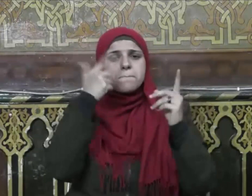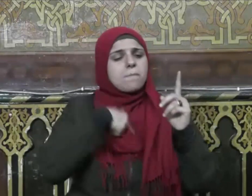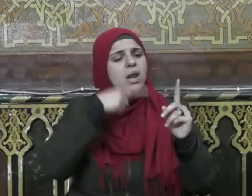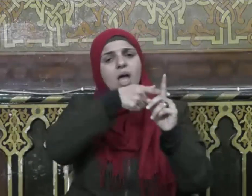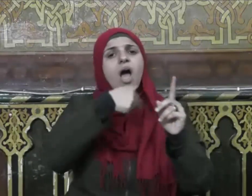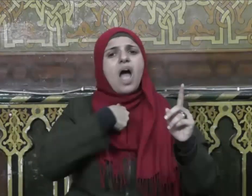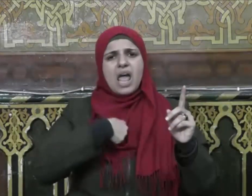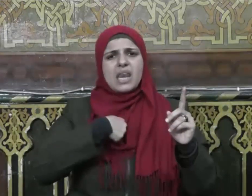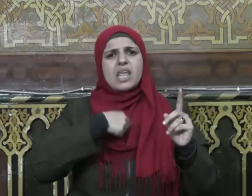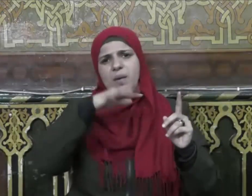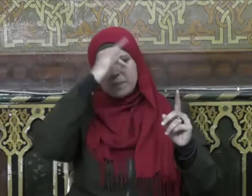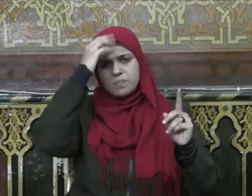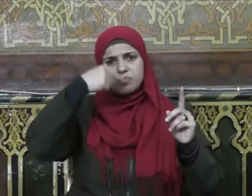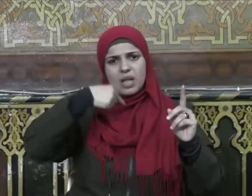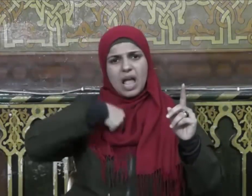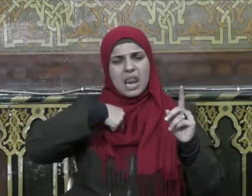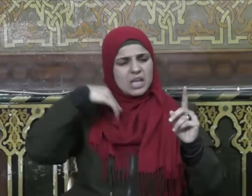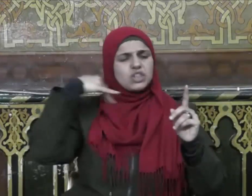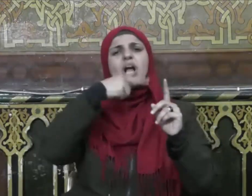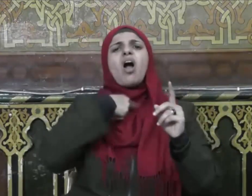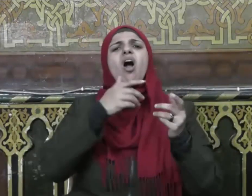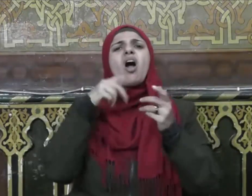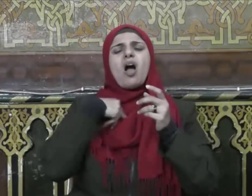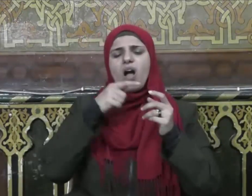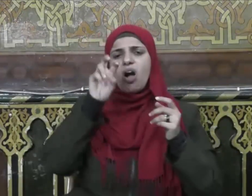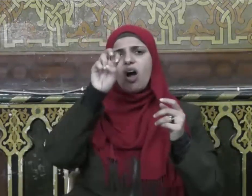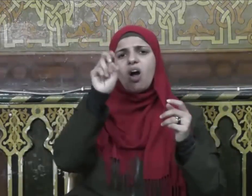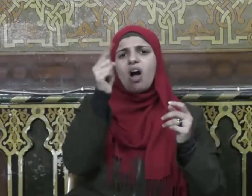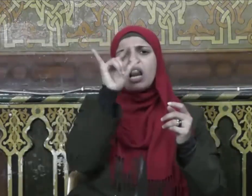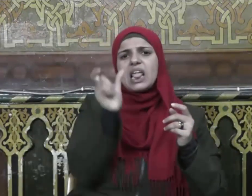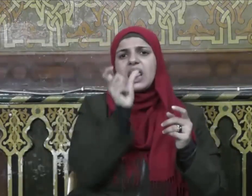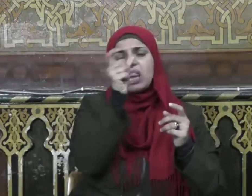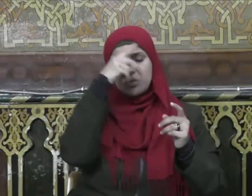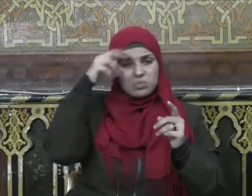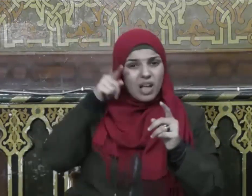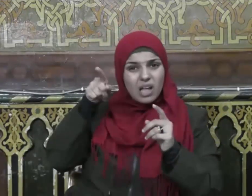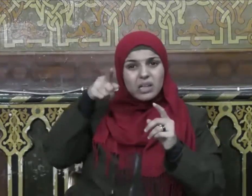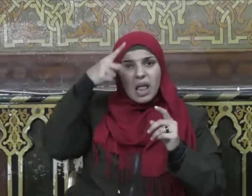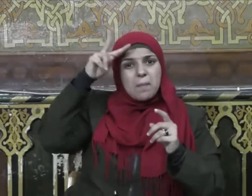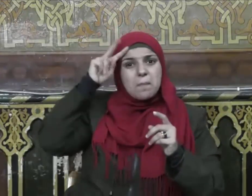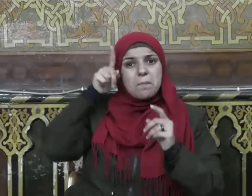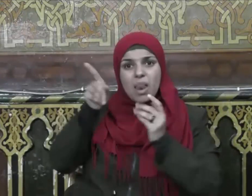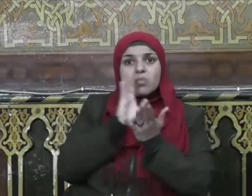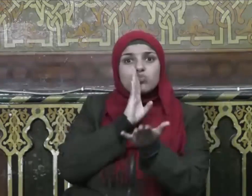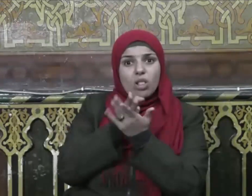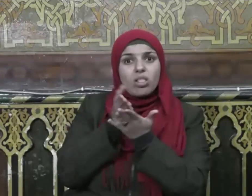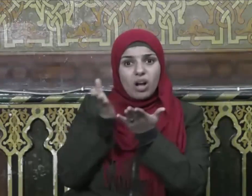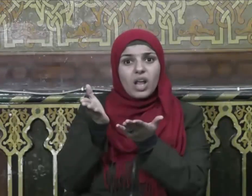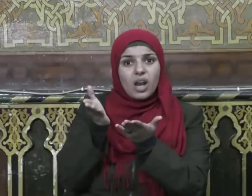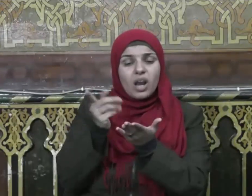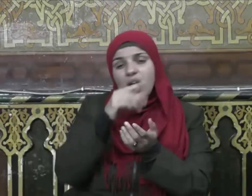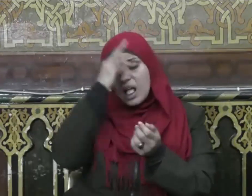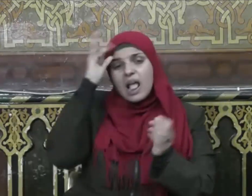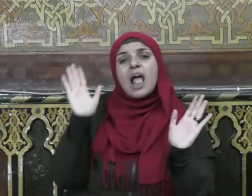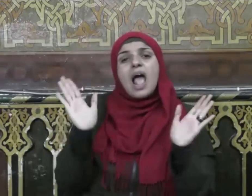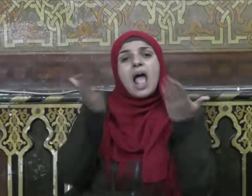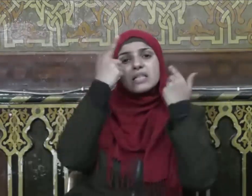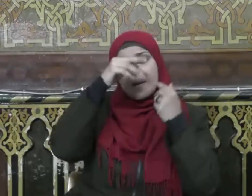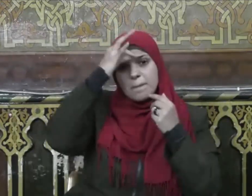إني كان لي قرين يقول أئنك لمن المصدقين أئذا متنا وكنا